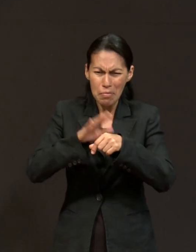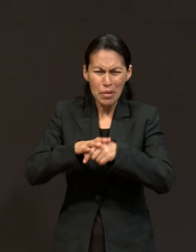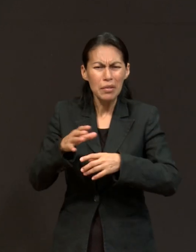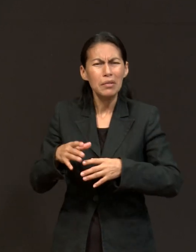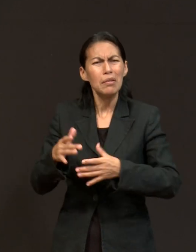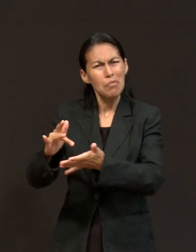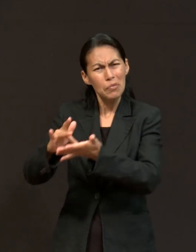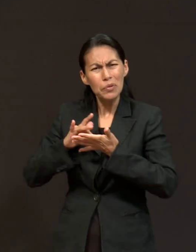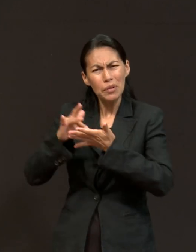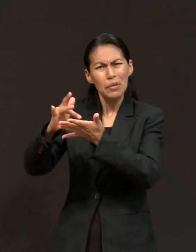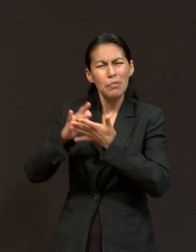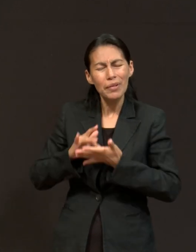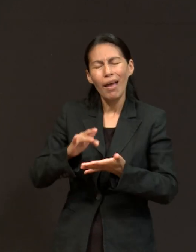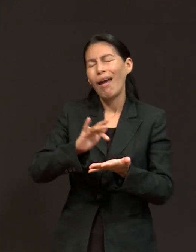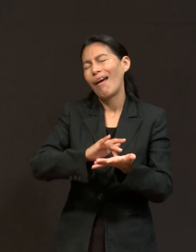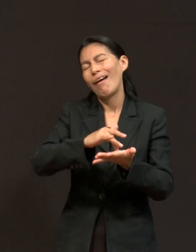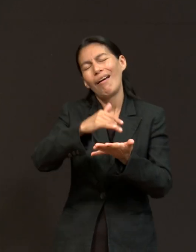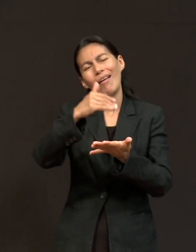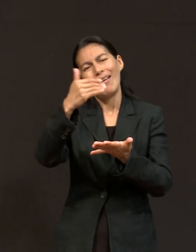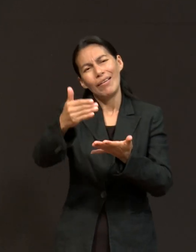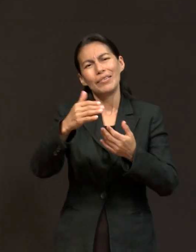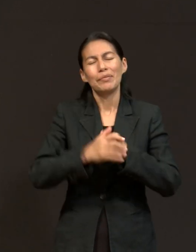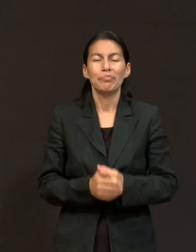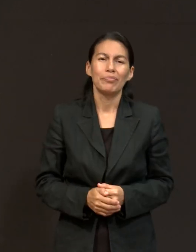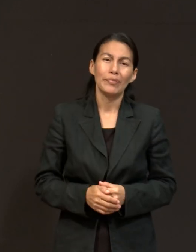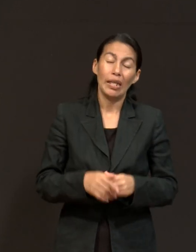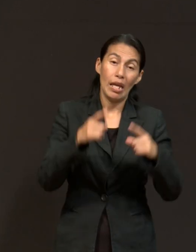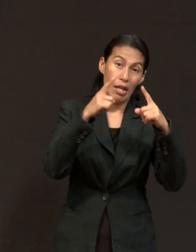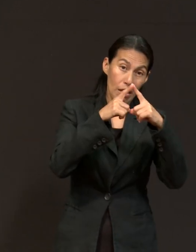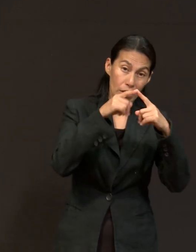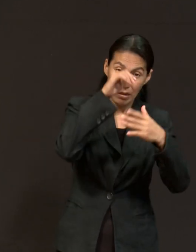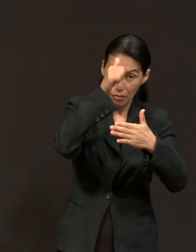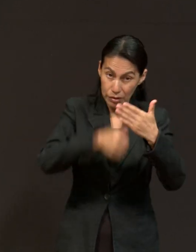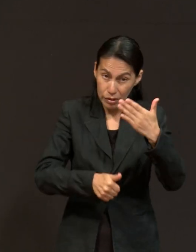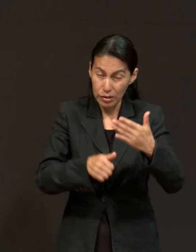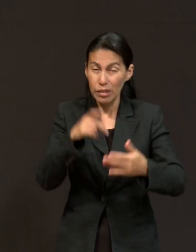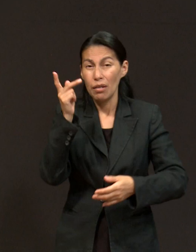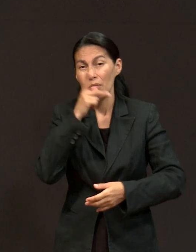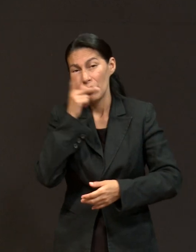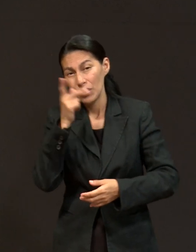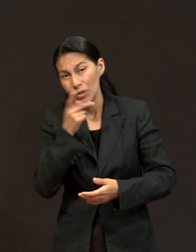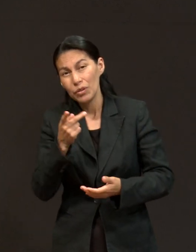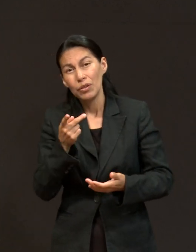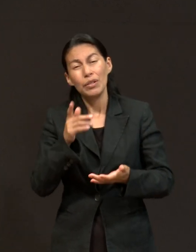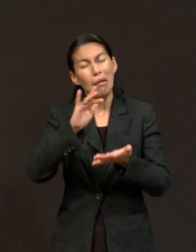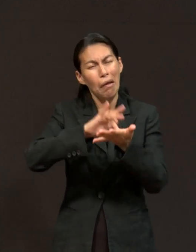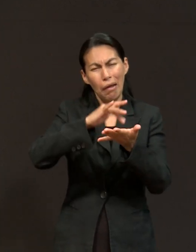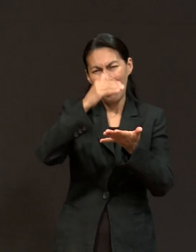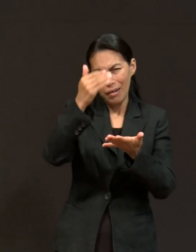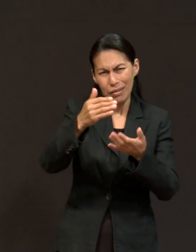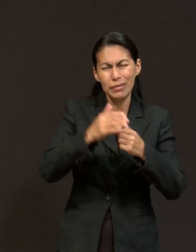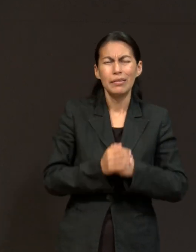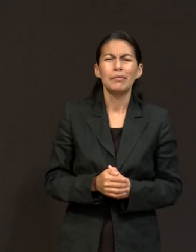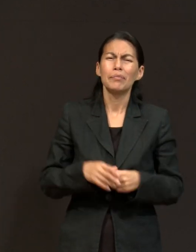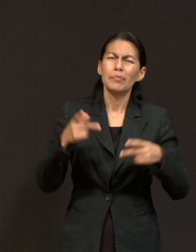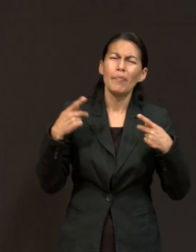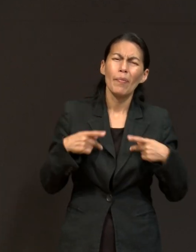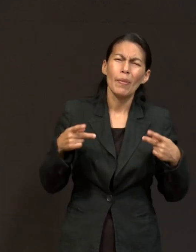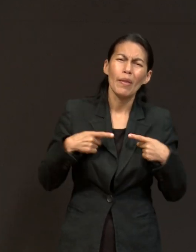Y muchas gracias a ellos. Muchas gracias a la iglesia adventista, a los pastores, a cada persona que se